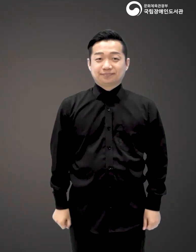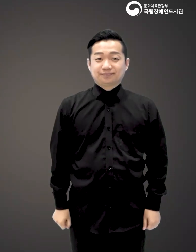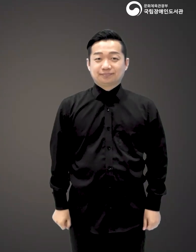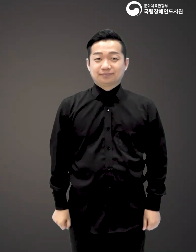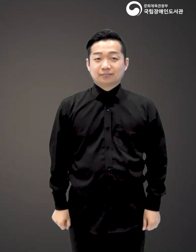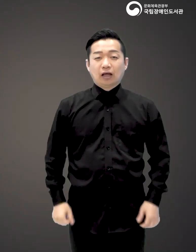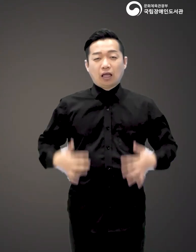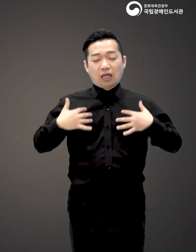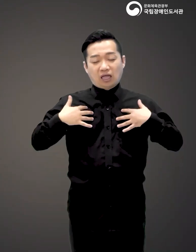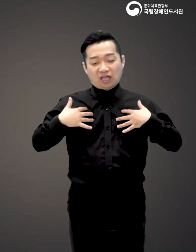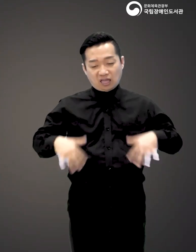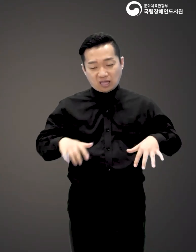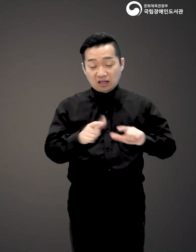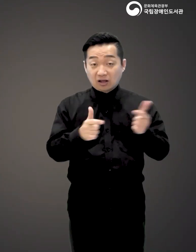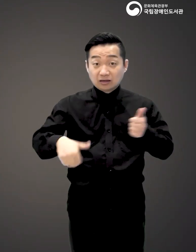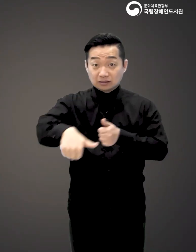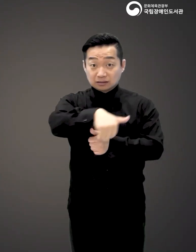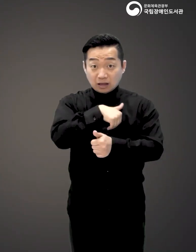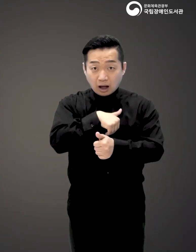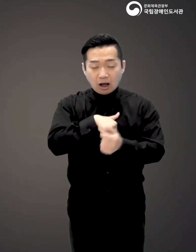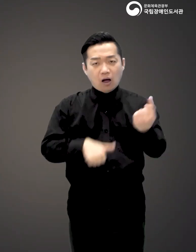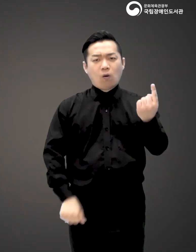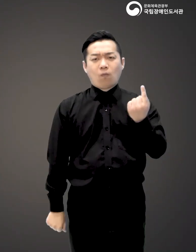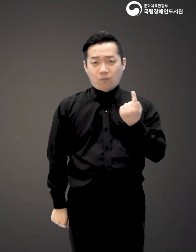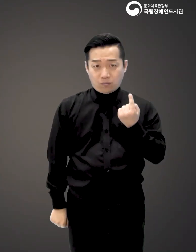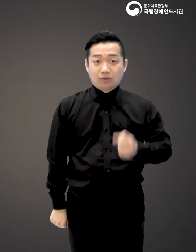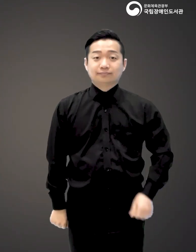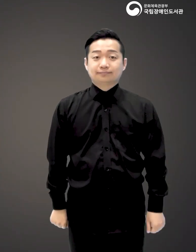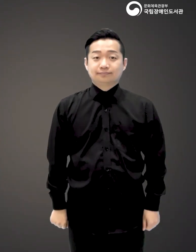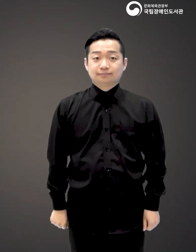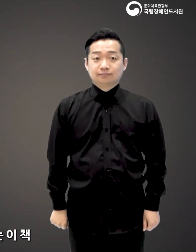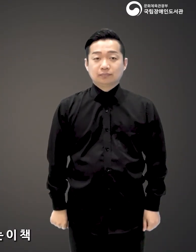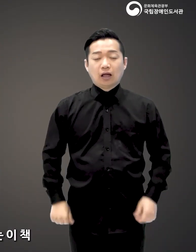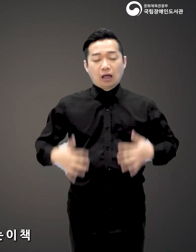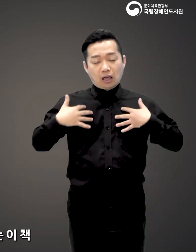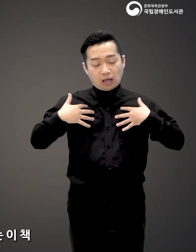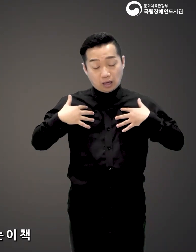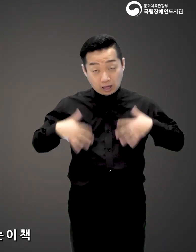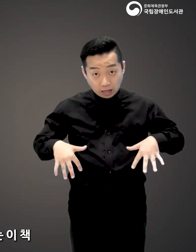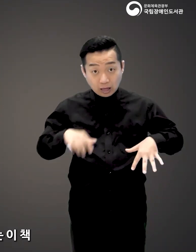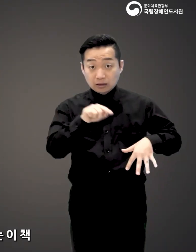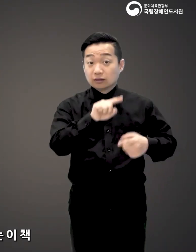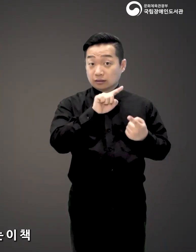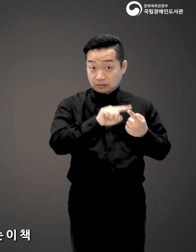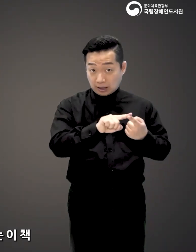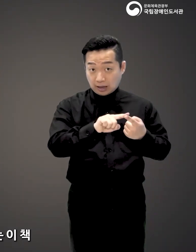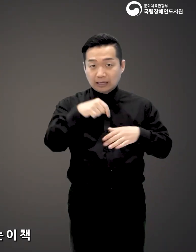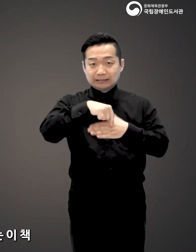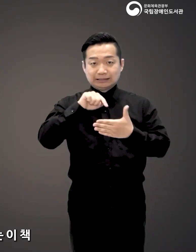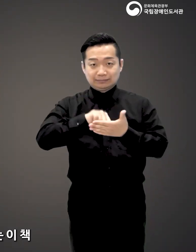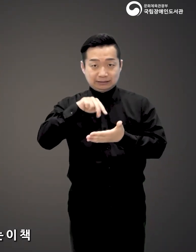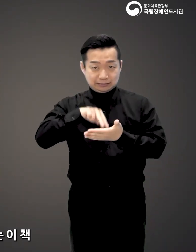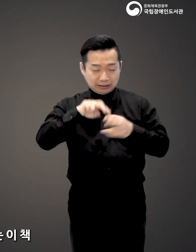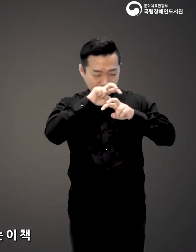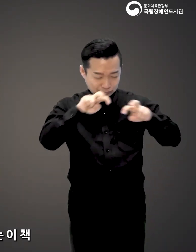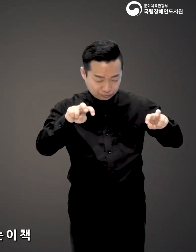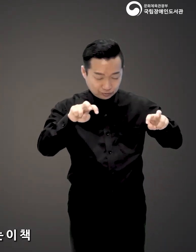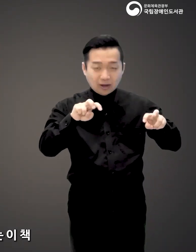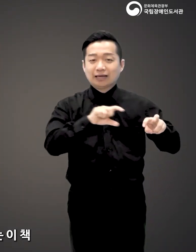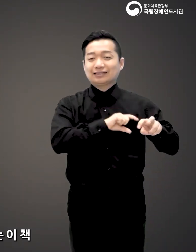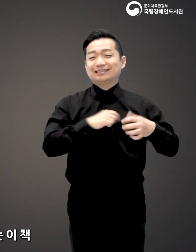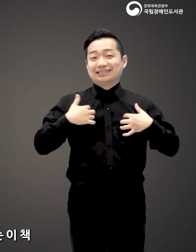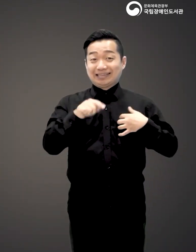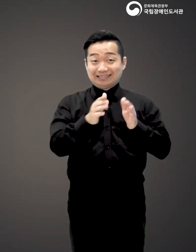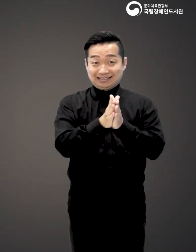무기력은 참 다양한 상황에서 찾아오는데요. 그런 무기력을 심리학적으로 분석한 이름까지